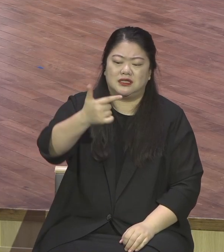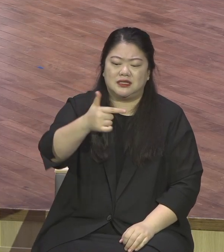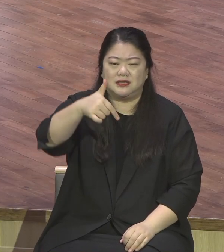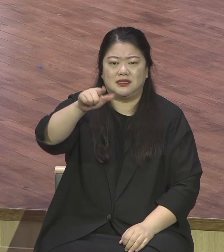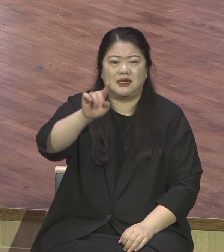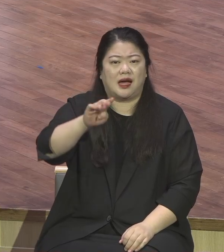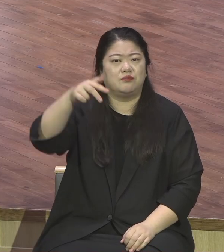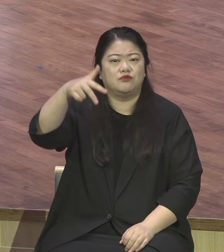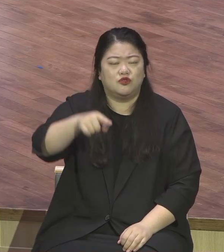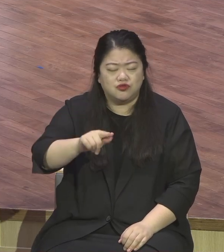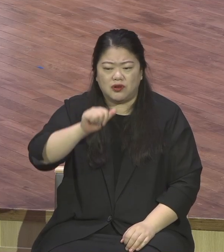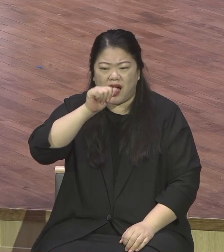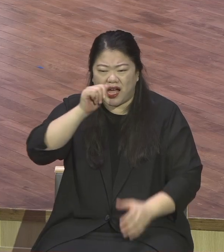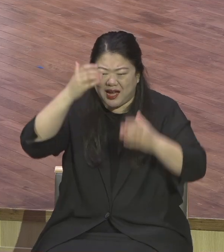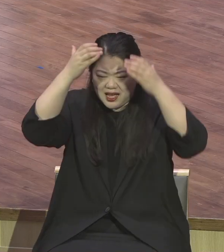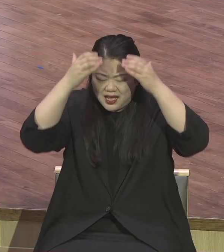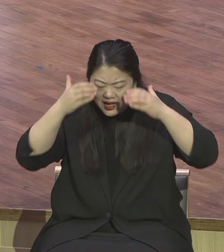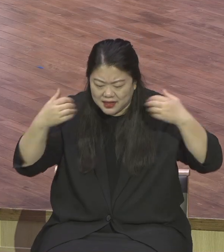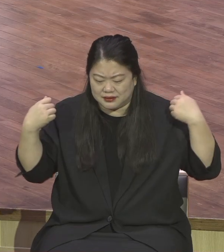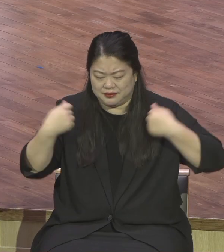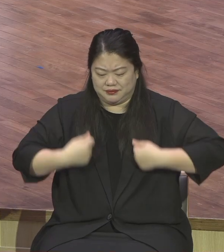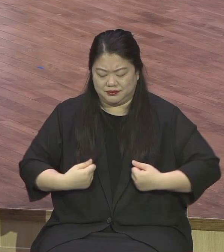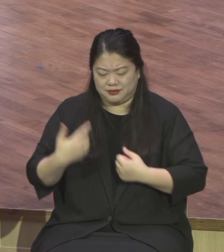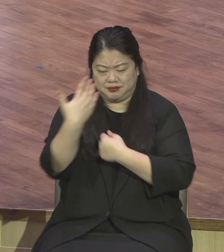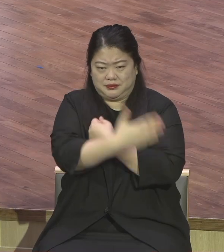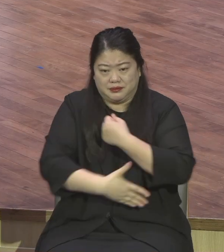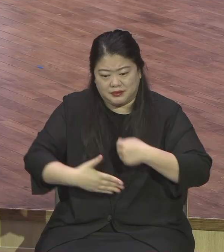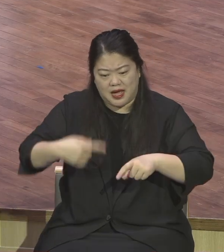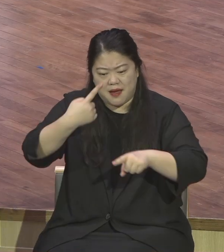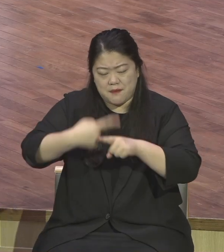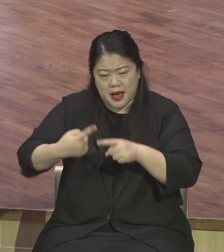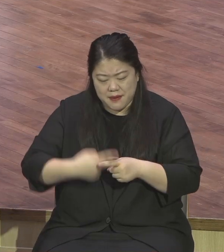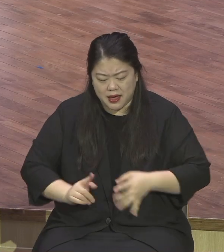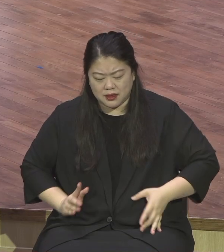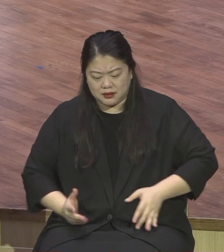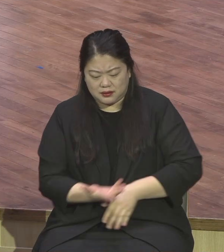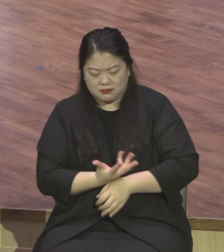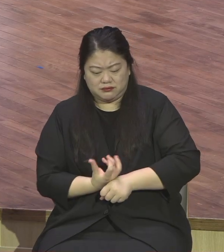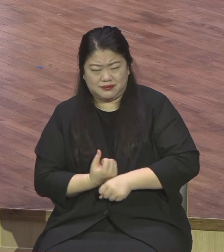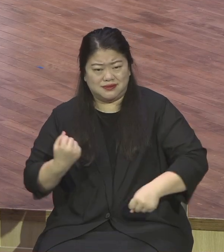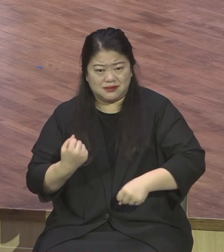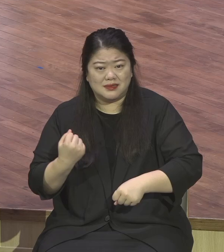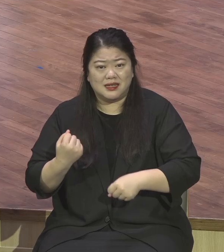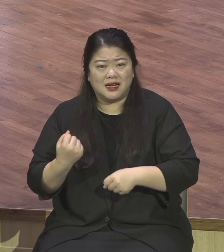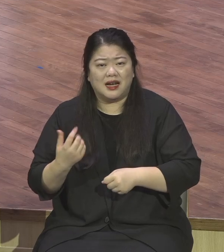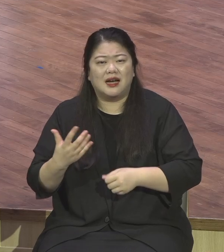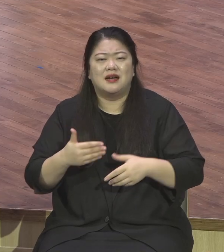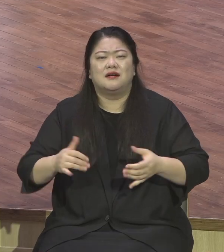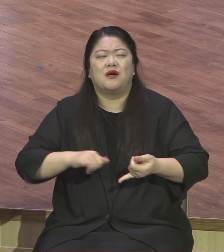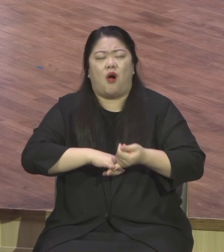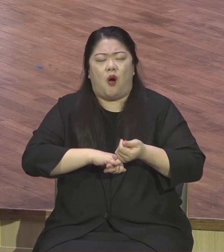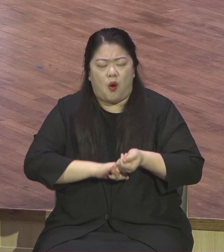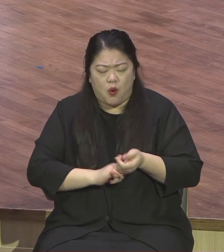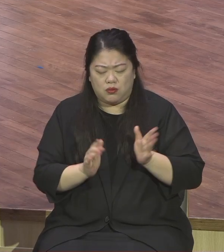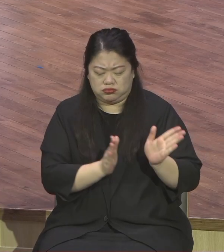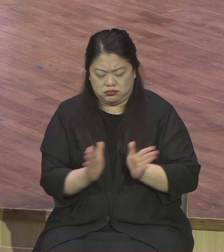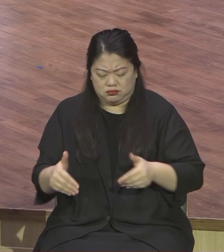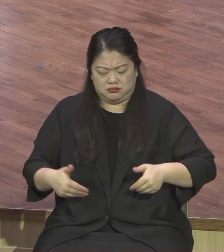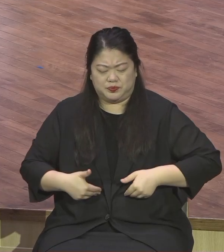가져오 구원의 투구와 성령의 금 곧 말씀으로 너가 이겨라 이 말이에요 네 실력으로 하지 말고 네